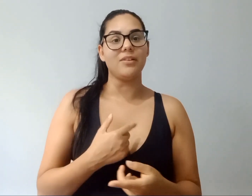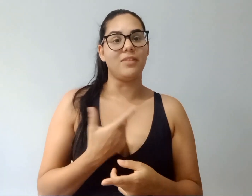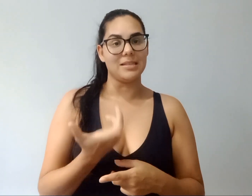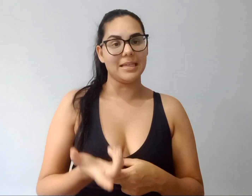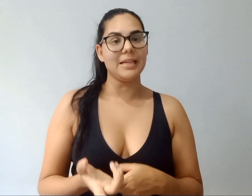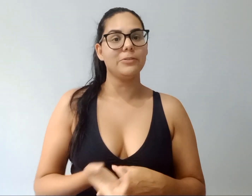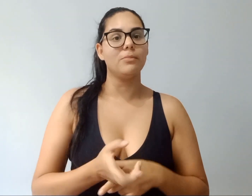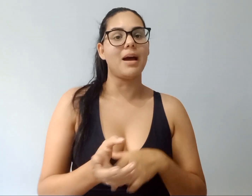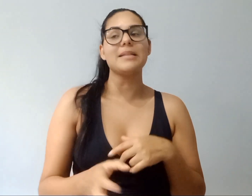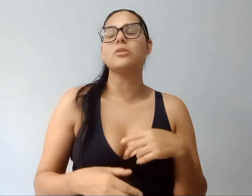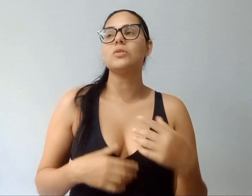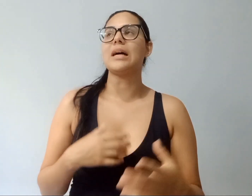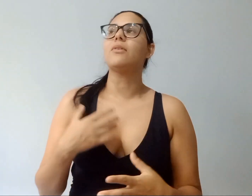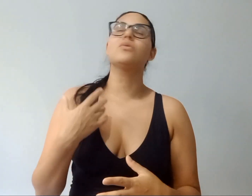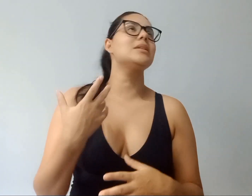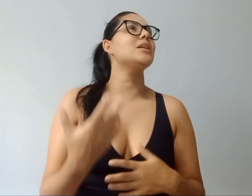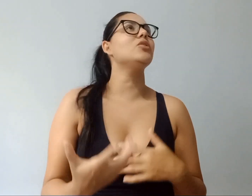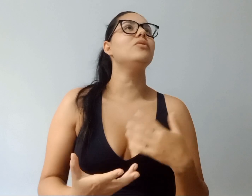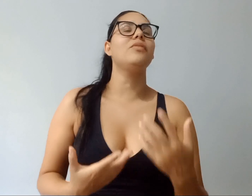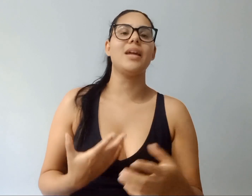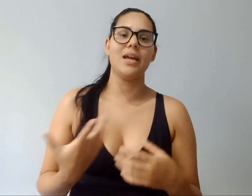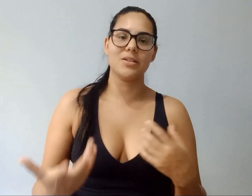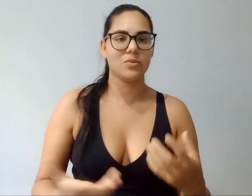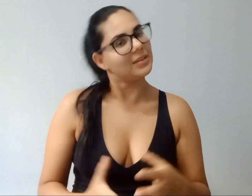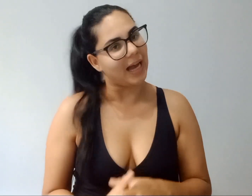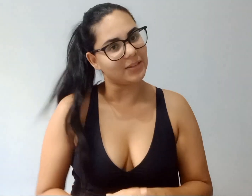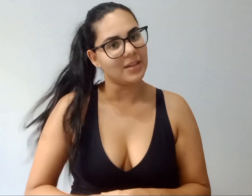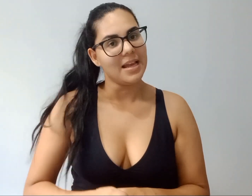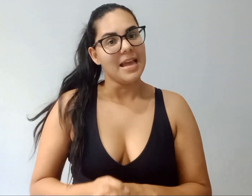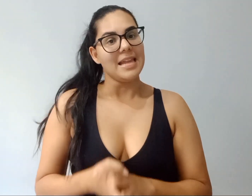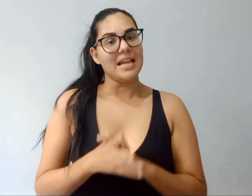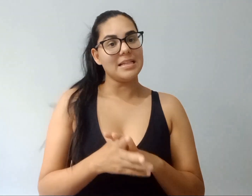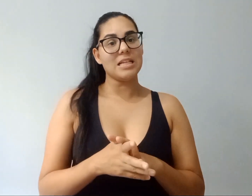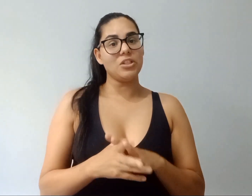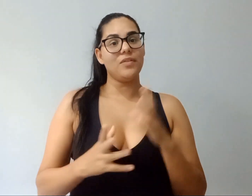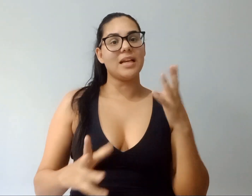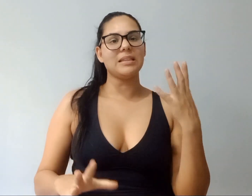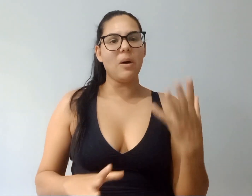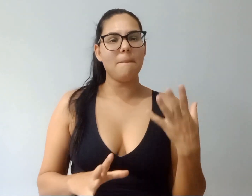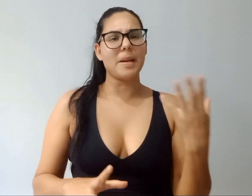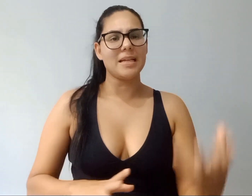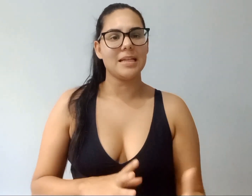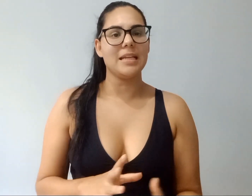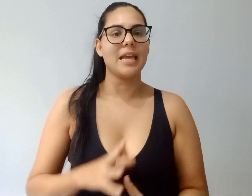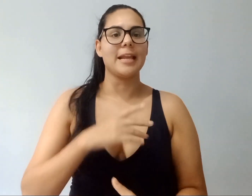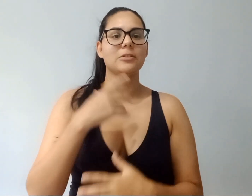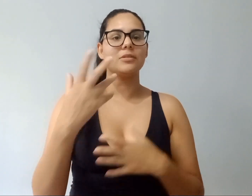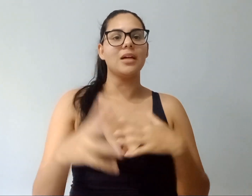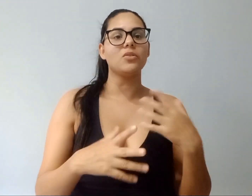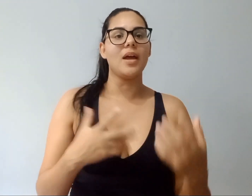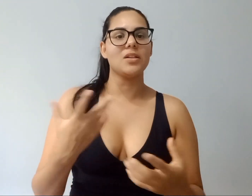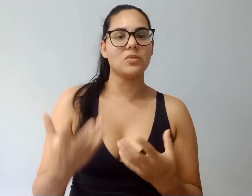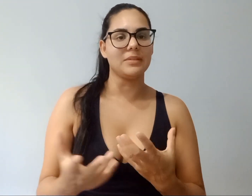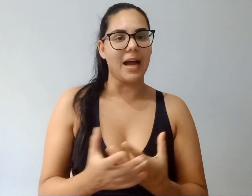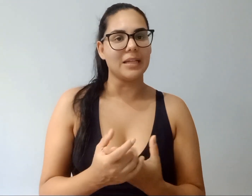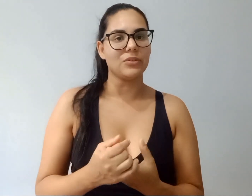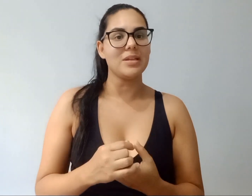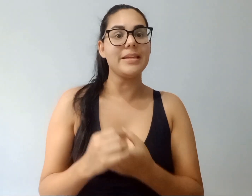fazendo, mas eu não estava conseguindo ver resultado. E às vezes a gente fica tão presa ali, querendo tanto resultado, e